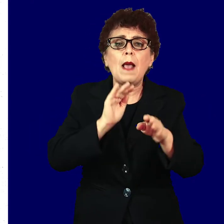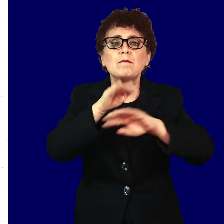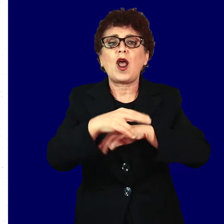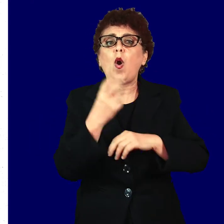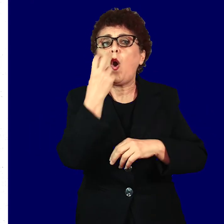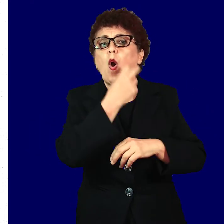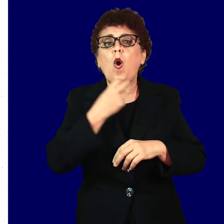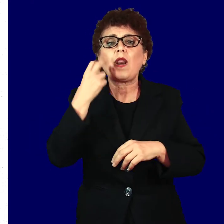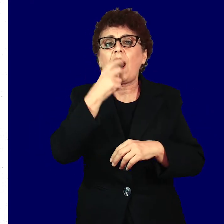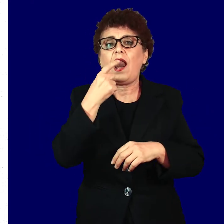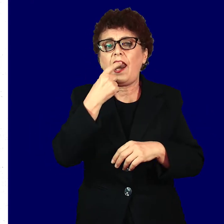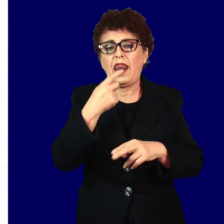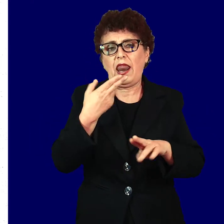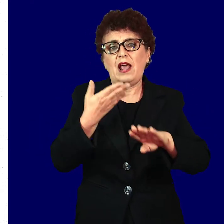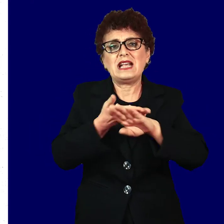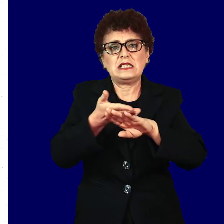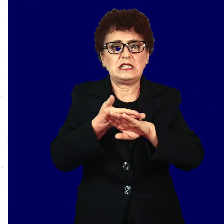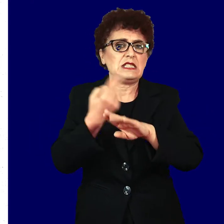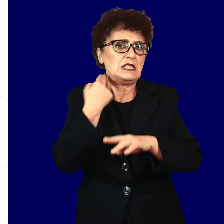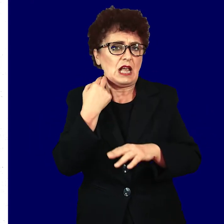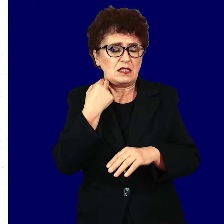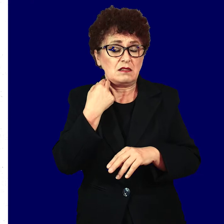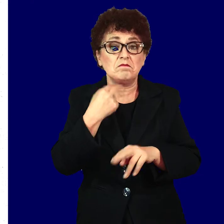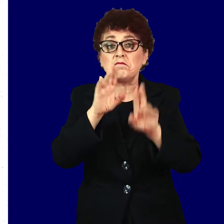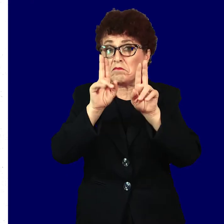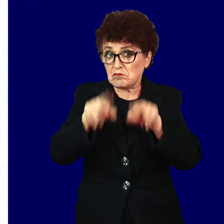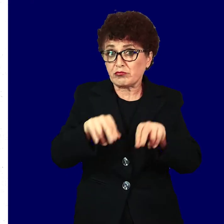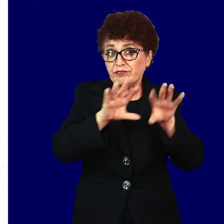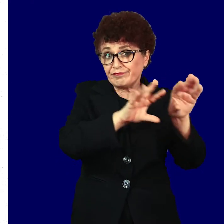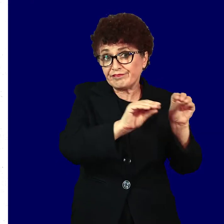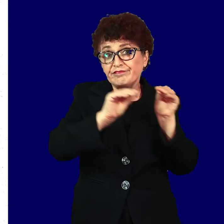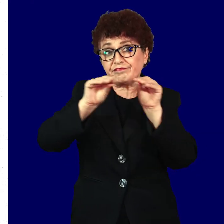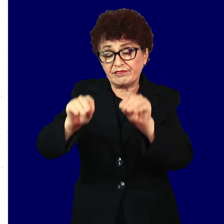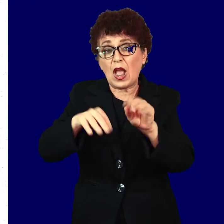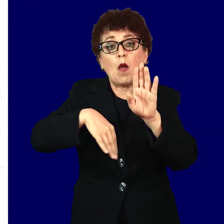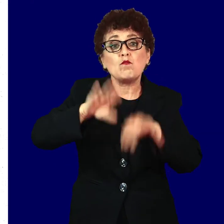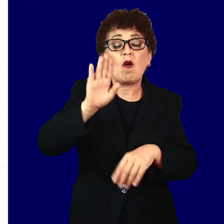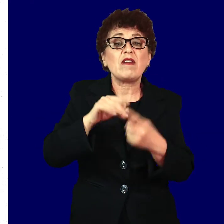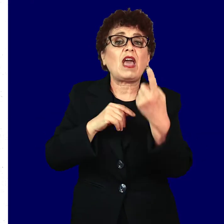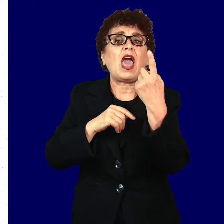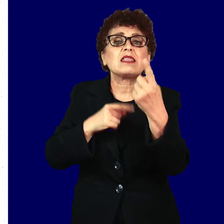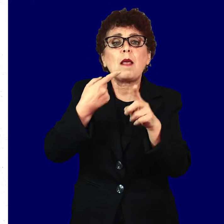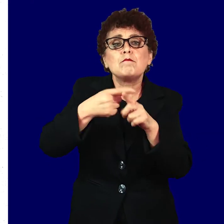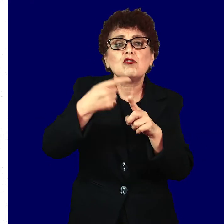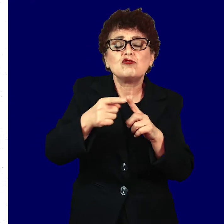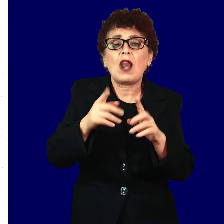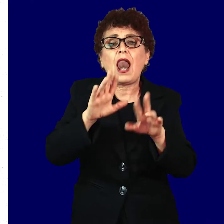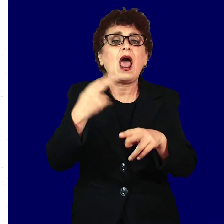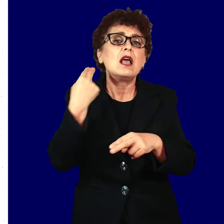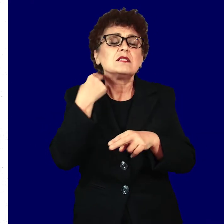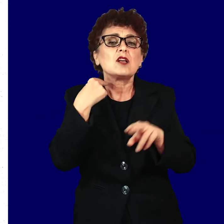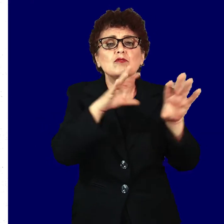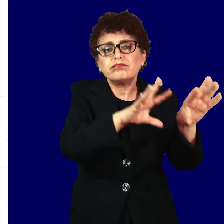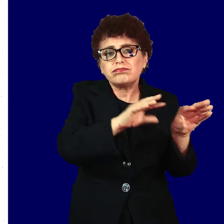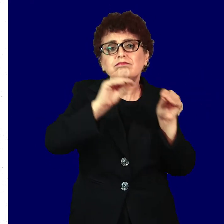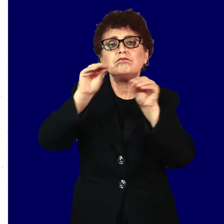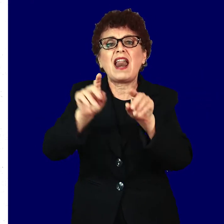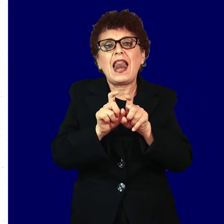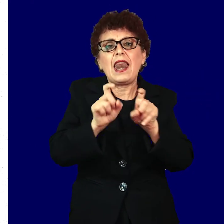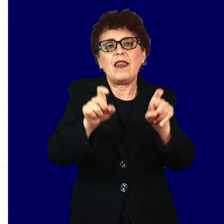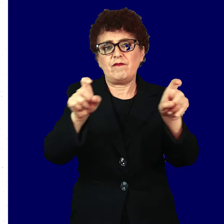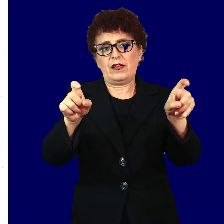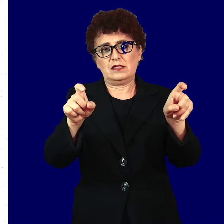орален секс. Може да бидете инфицирани со повеќе од еден причинител на сексуално пренослива